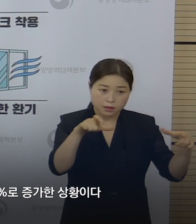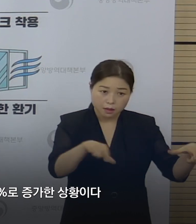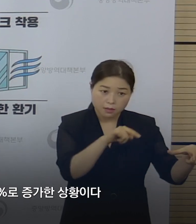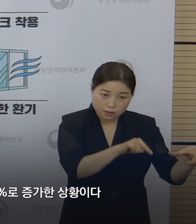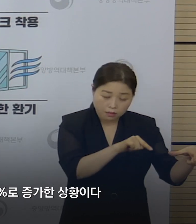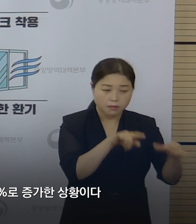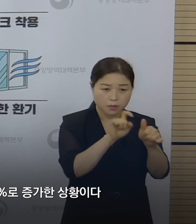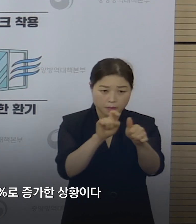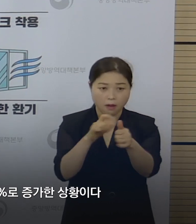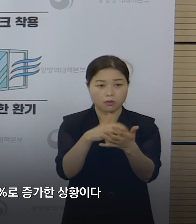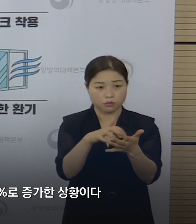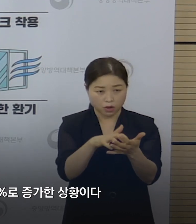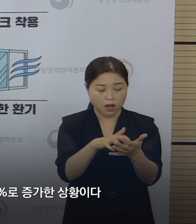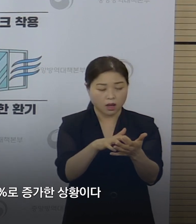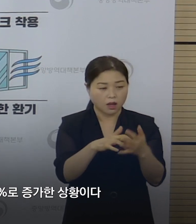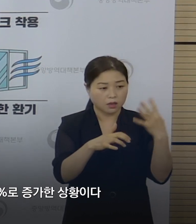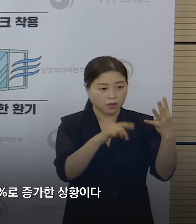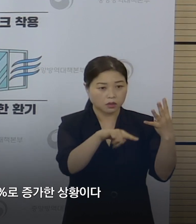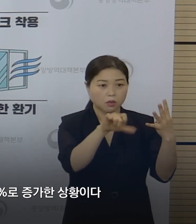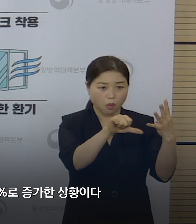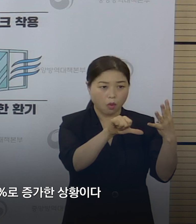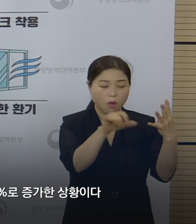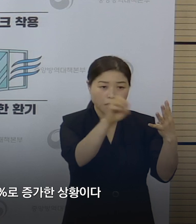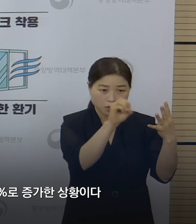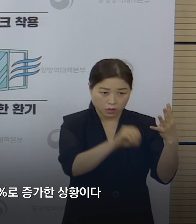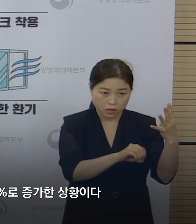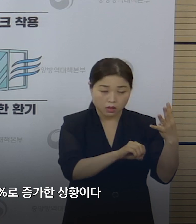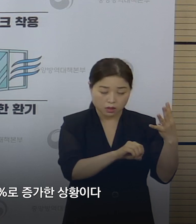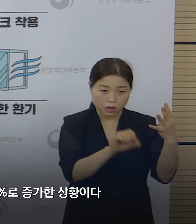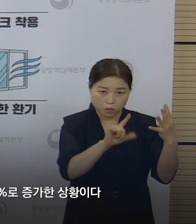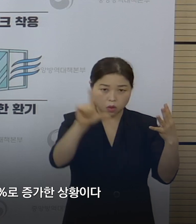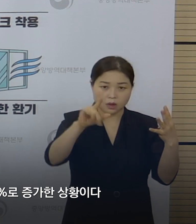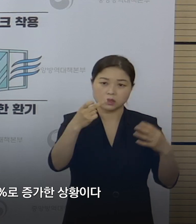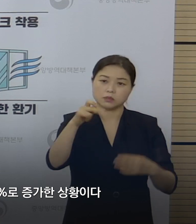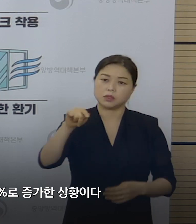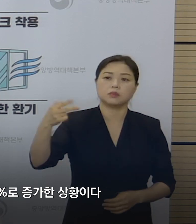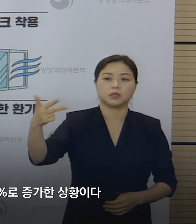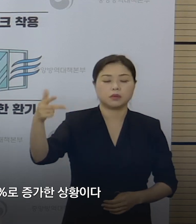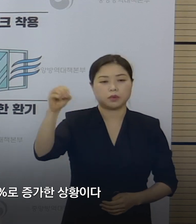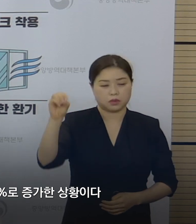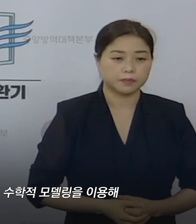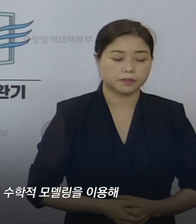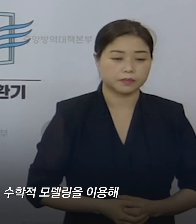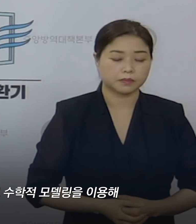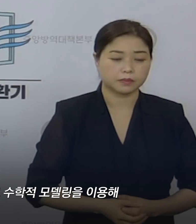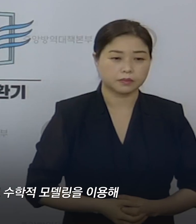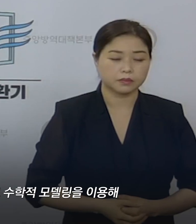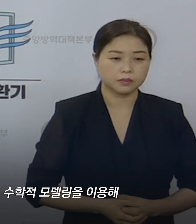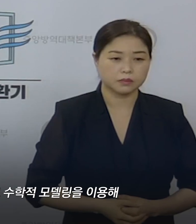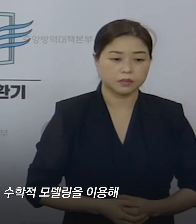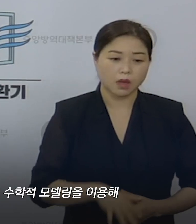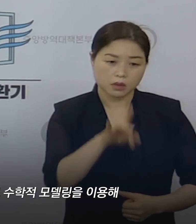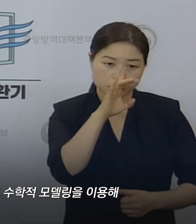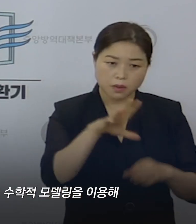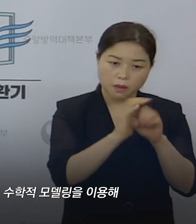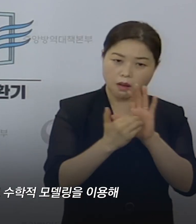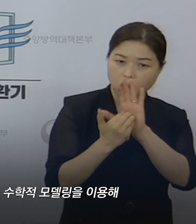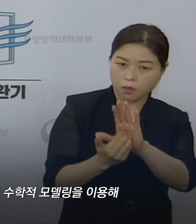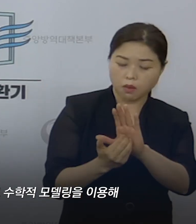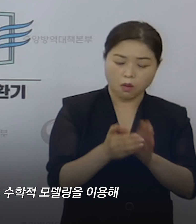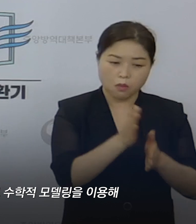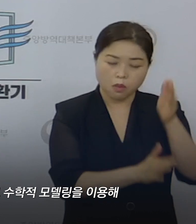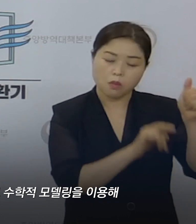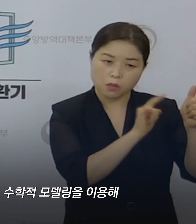검출률도 4.5%에서 12.7%로 증가한 상황입니다. 중앙방역대책본부는